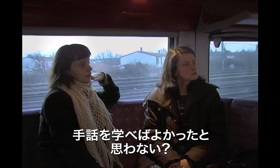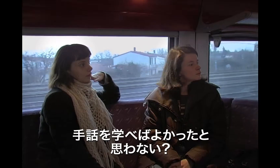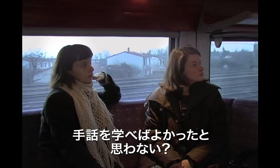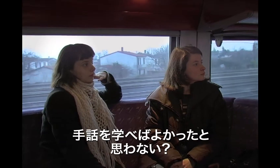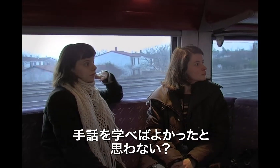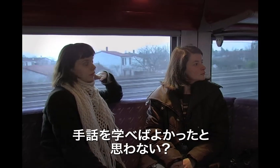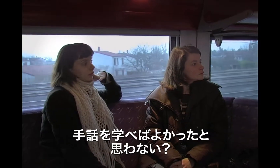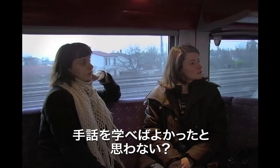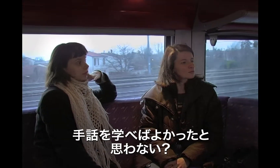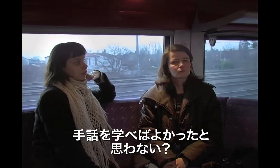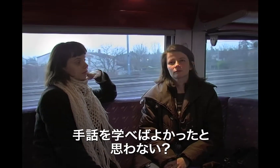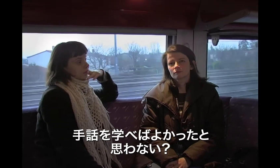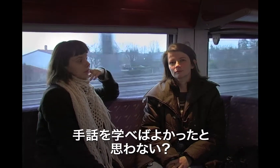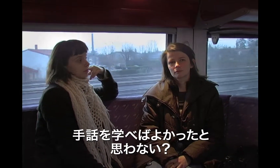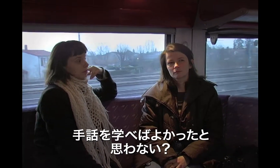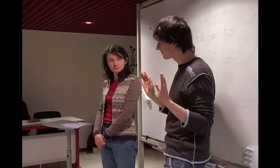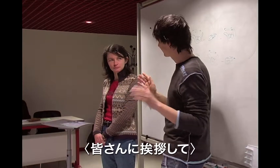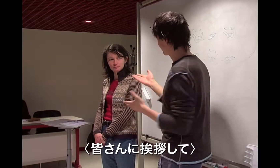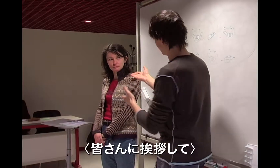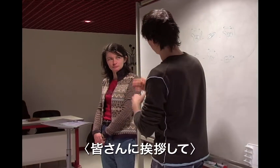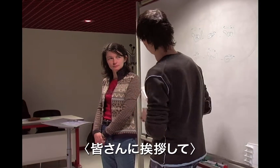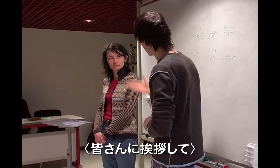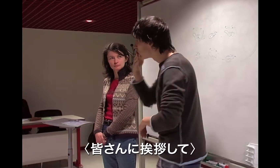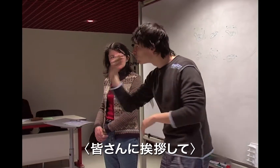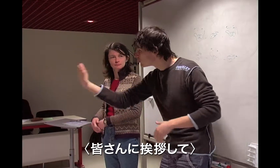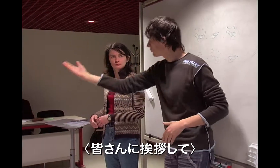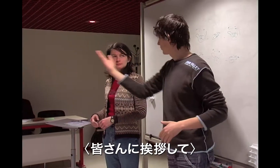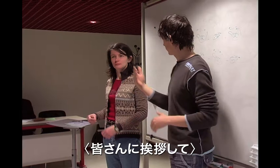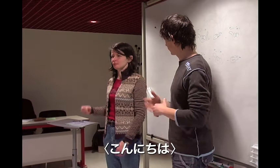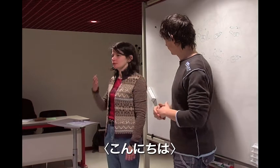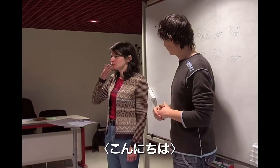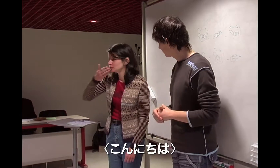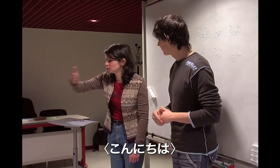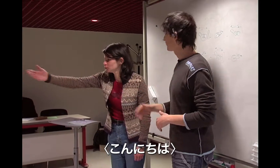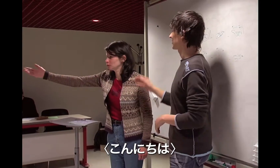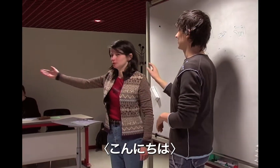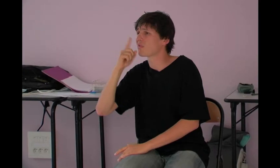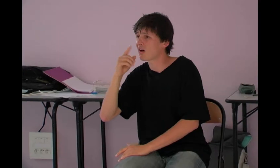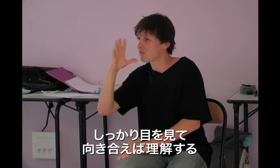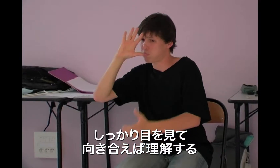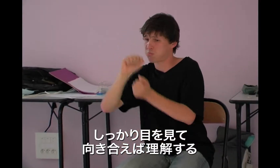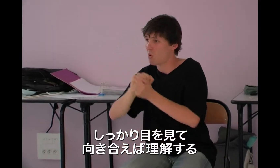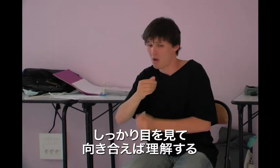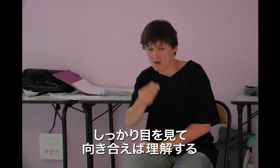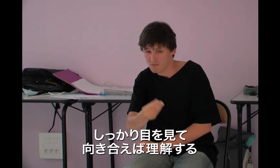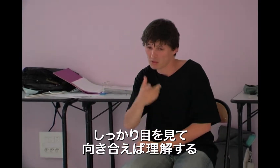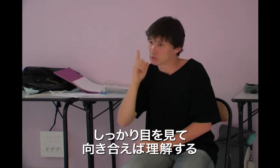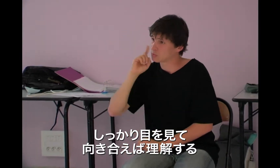préféré apprendre la langue des signes Oh, ça fait gros yeux, il a bien compris.